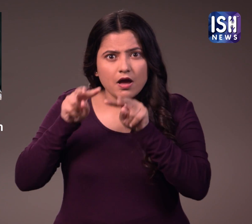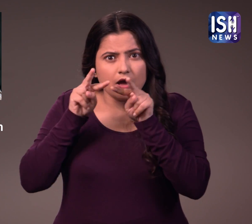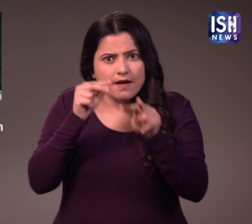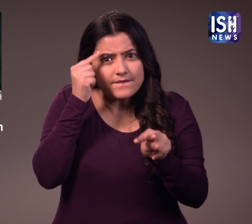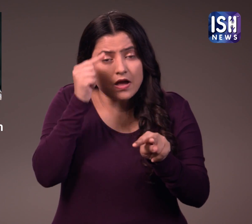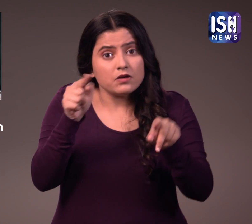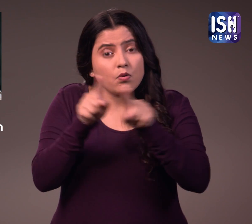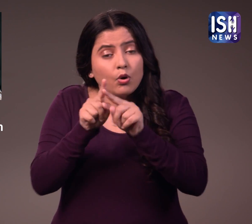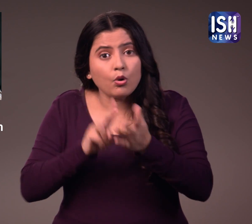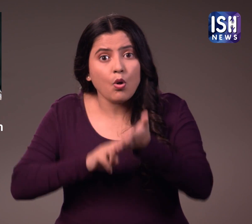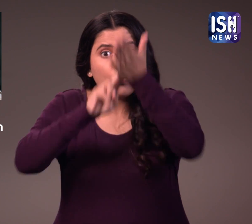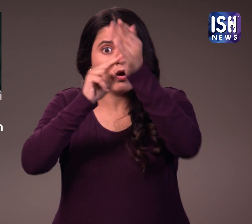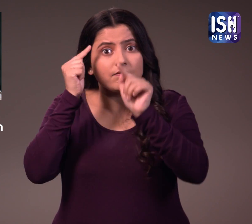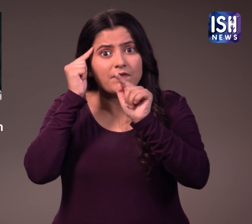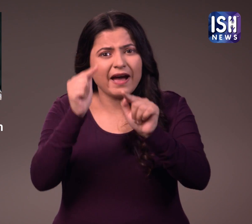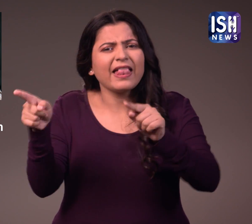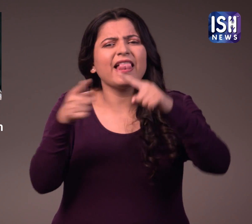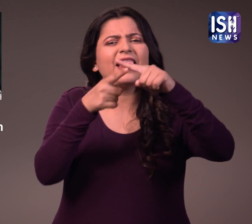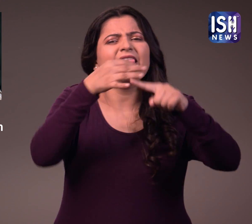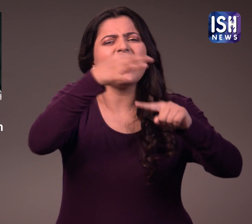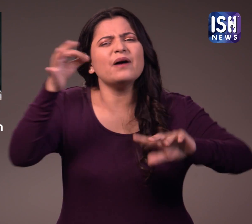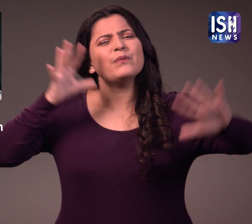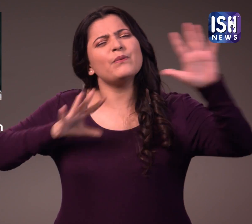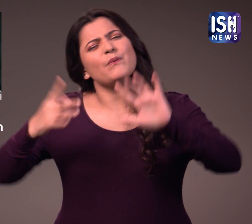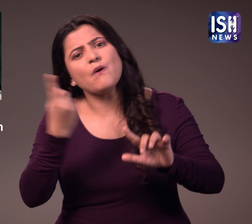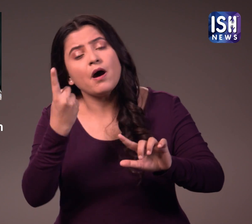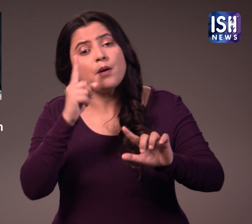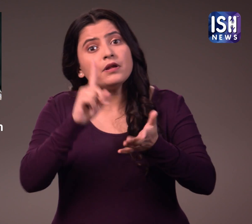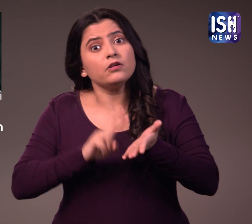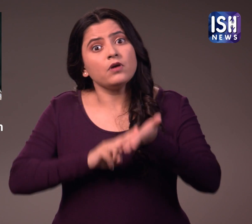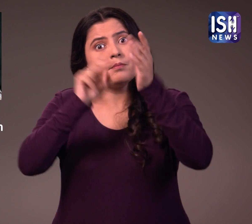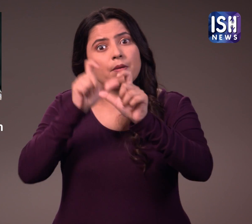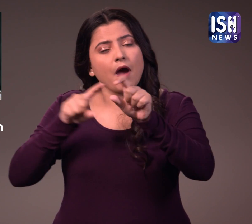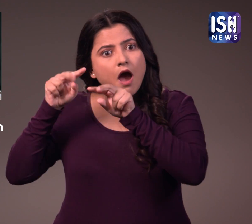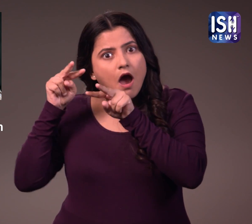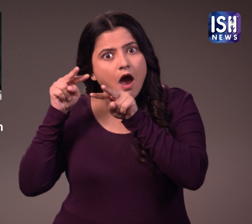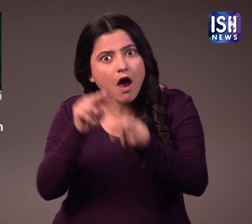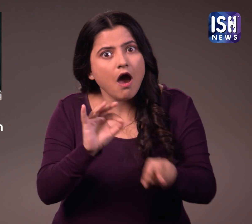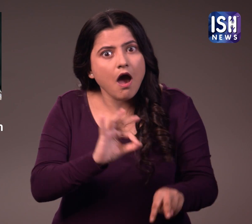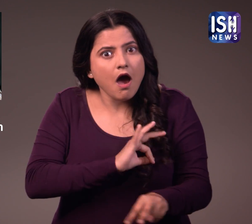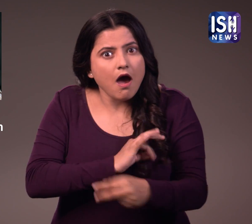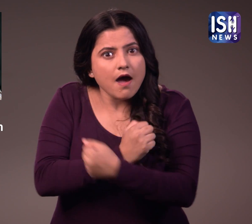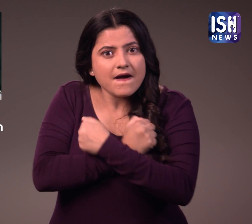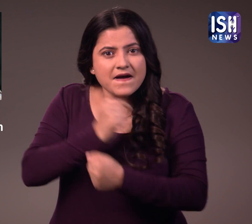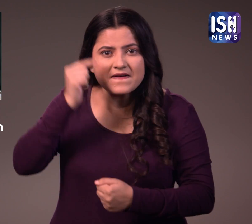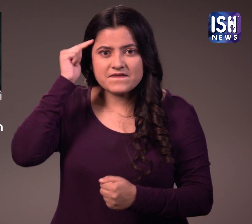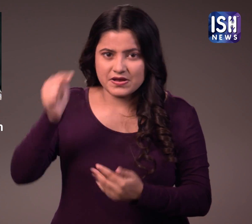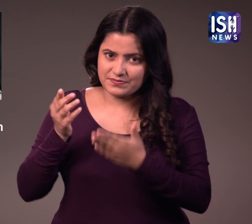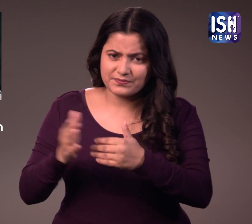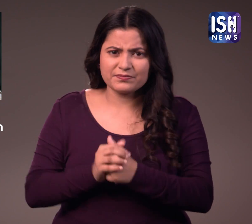उन्हें ना केवल दक्षिन में तेलिगू भाशी बलकि उत्तर में भी प्यार किया जाता है